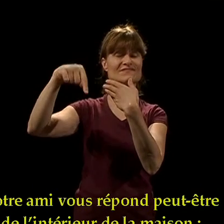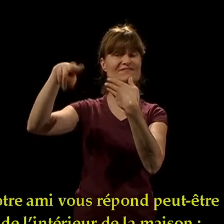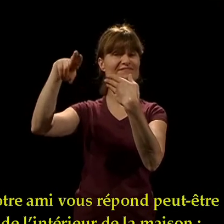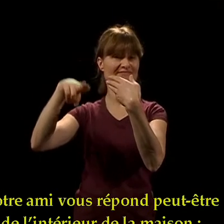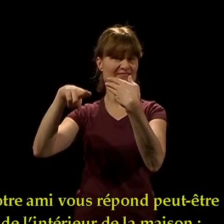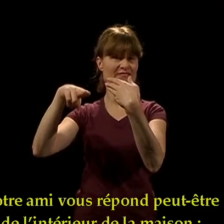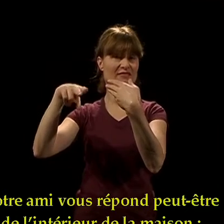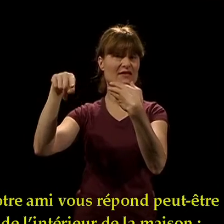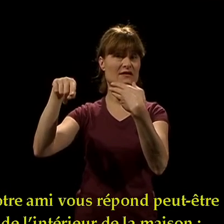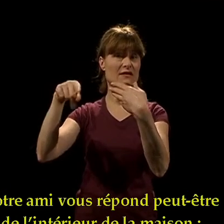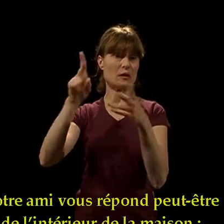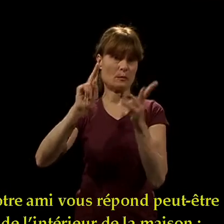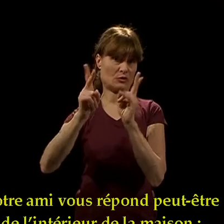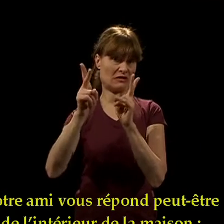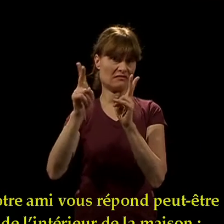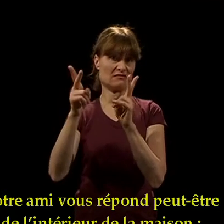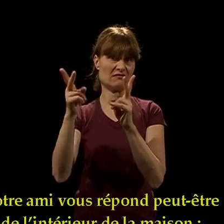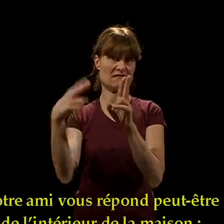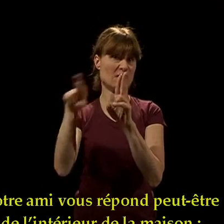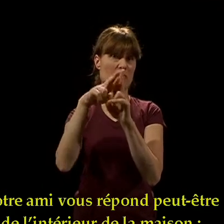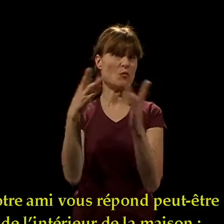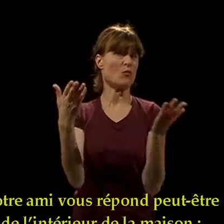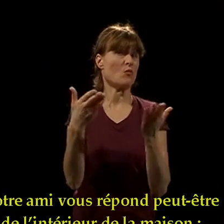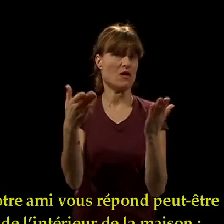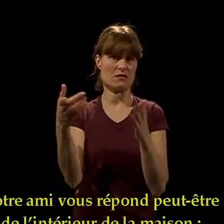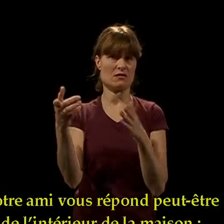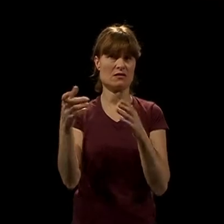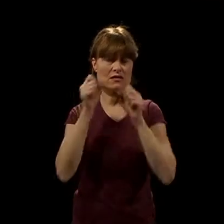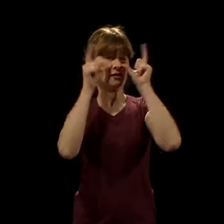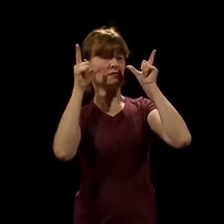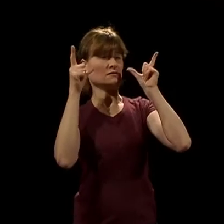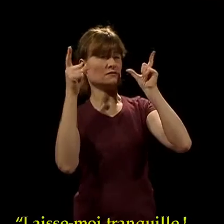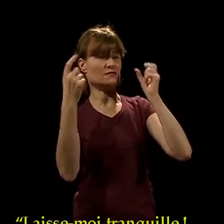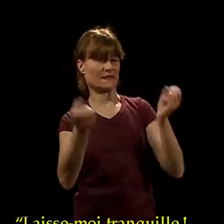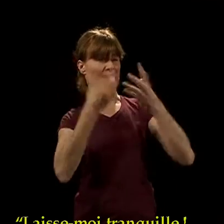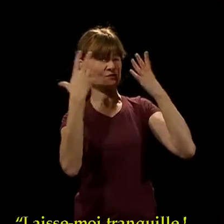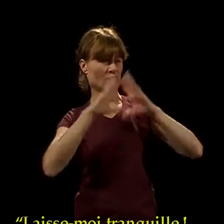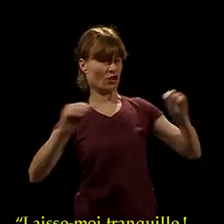» Votre ami vous répond peut-être de l'intérieur de la maison. « Laisse-moi tranquille.